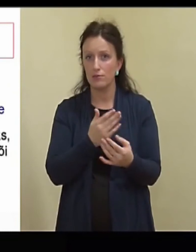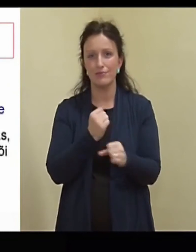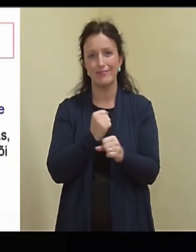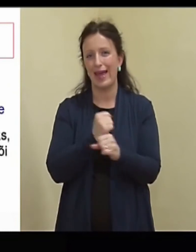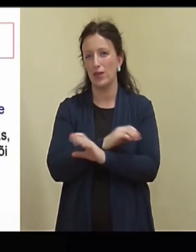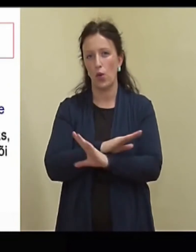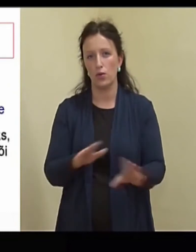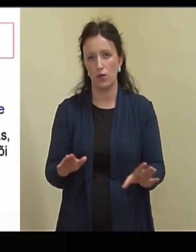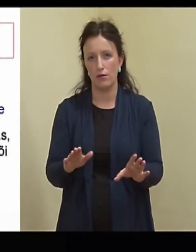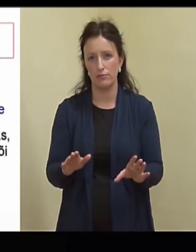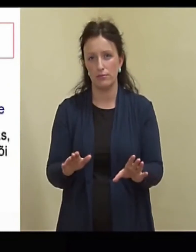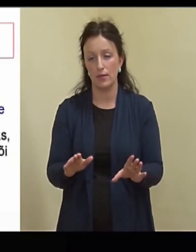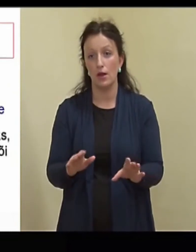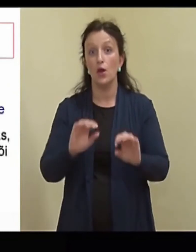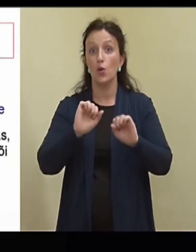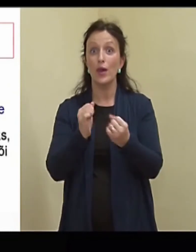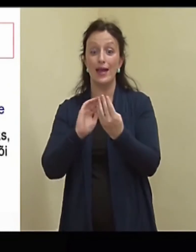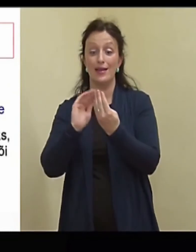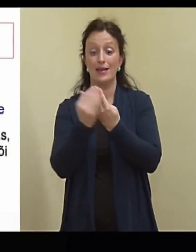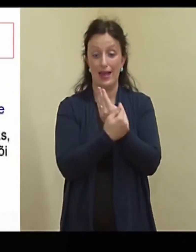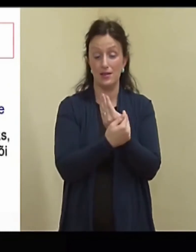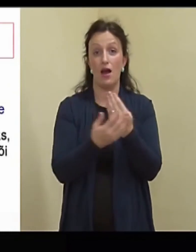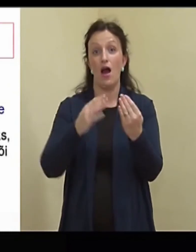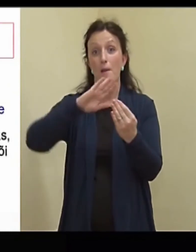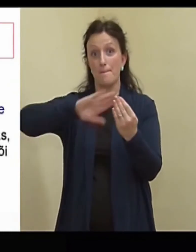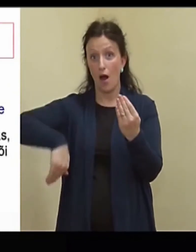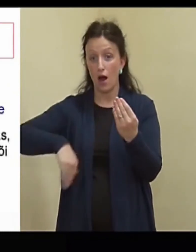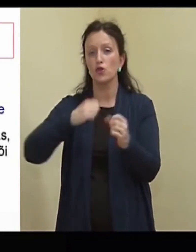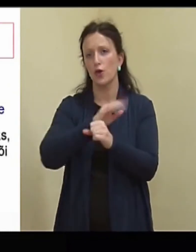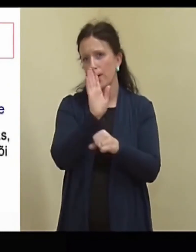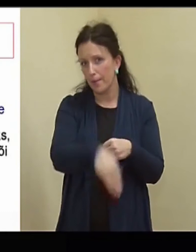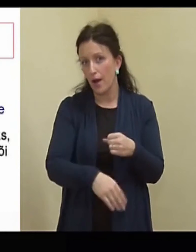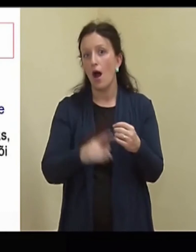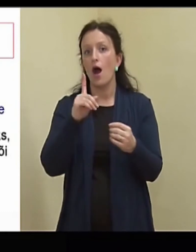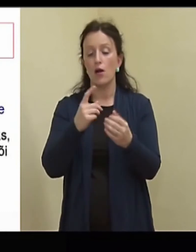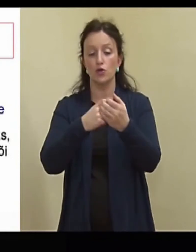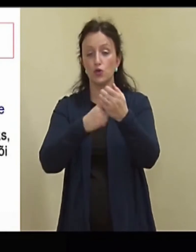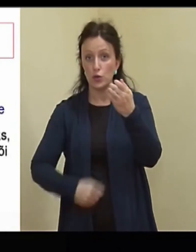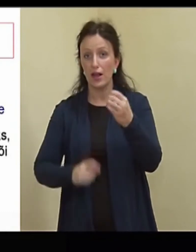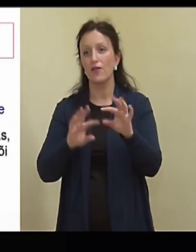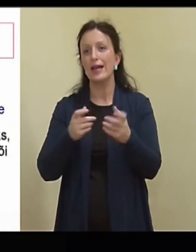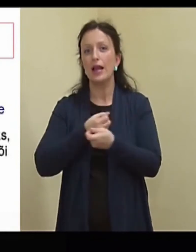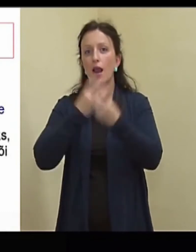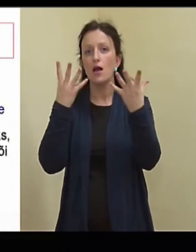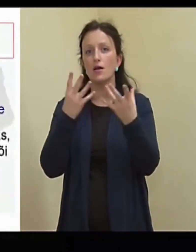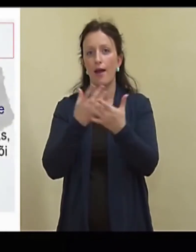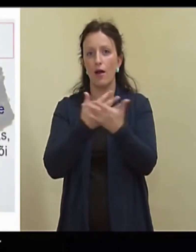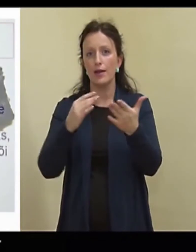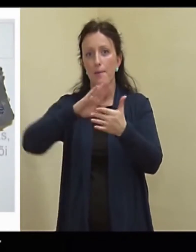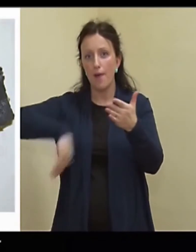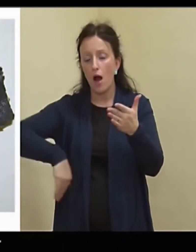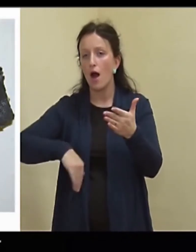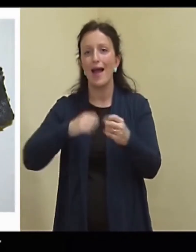võtta, noh, kui me kesta ära võtame, siis töötab ka. Aga kui me võtame süütiku ära ja võtame lõhkeaine seest ära, siis tähendab nii hästi ei toimeta.